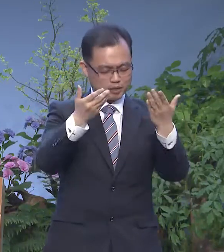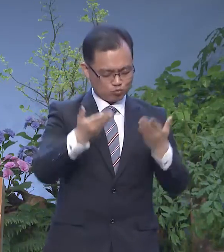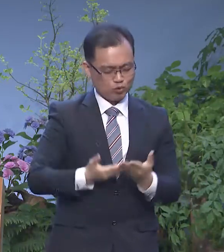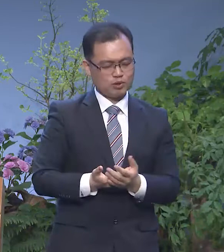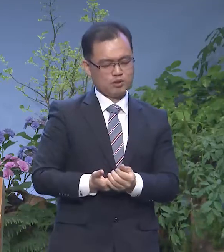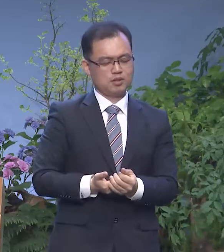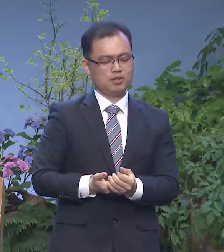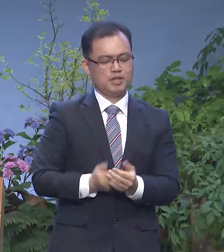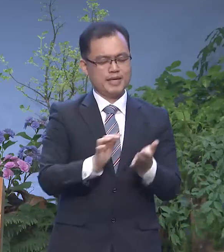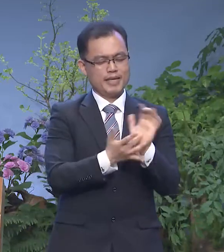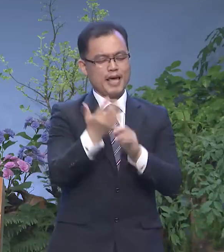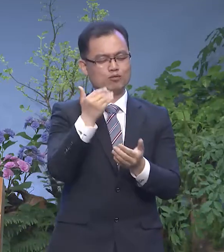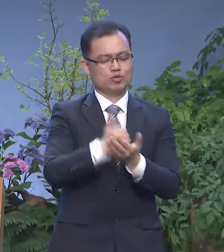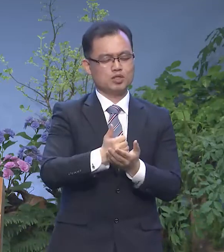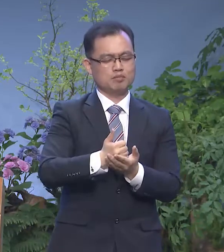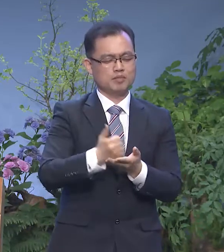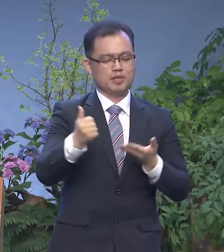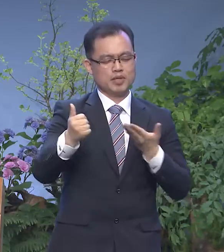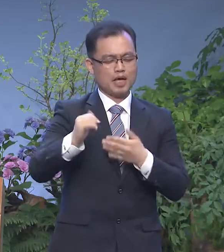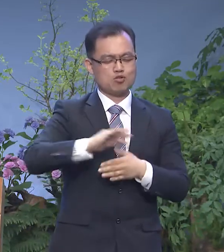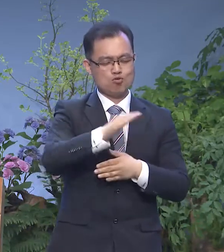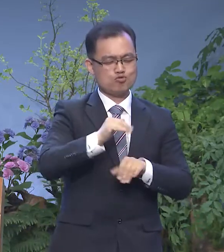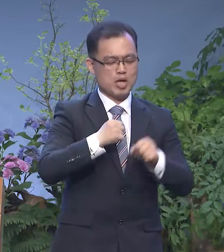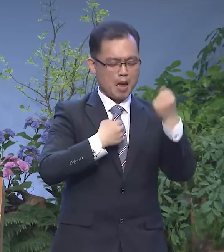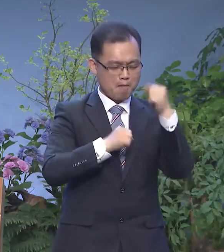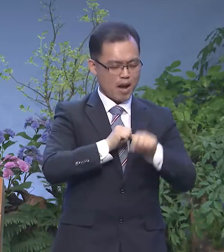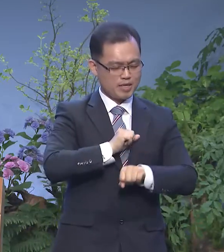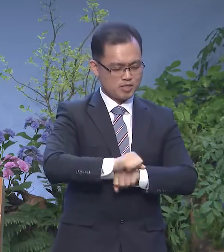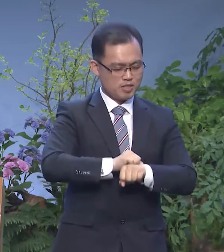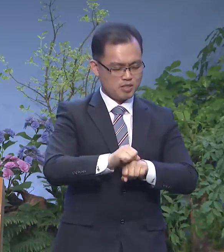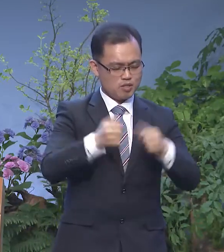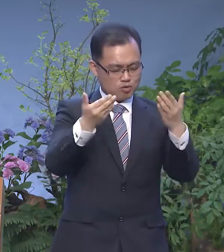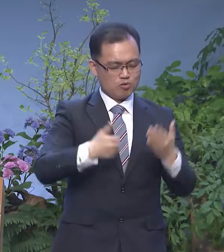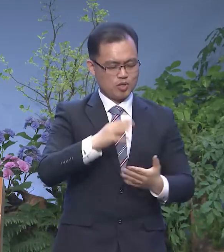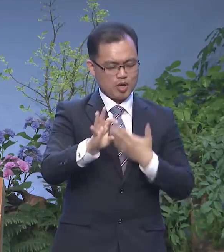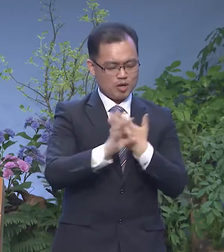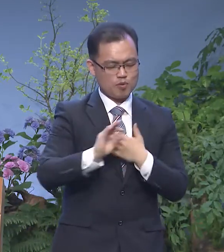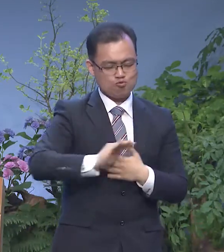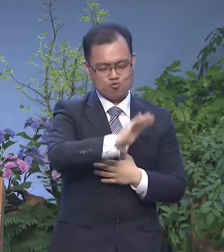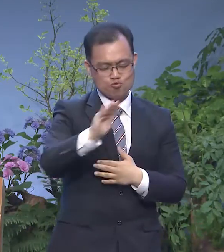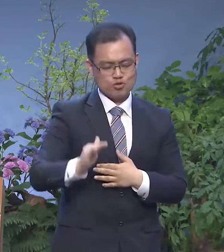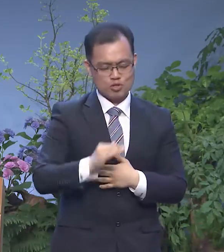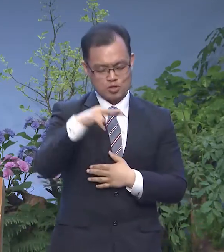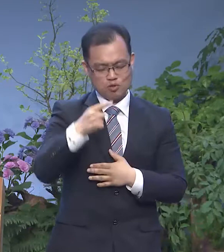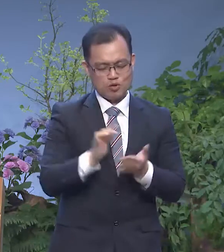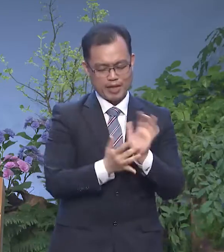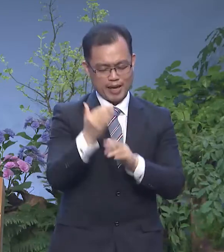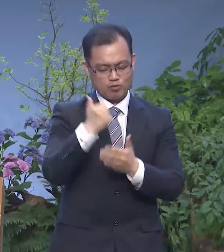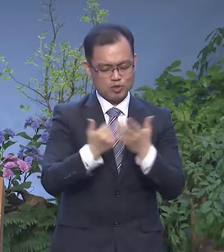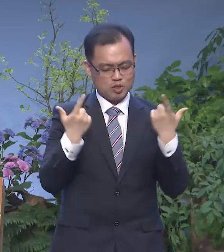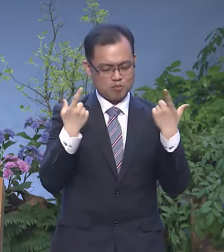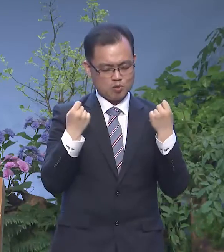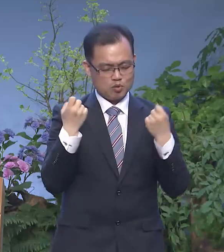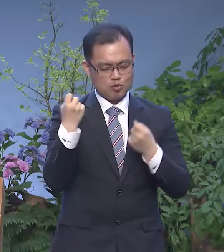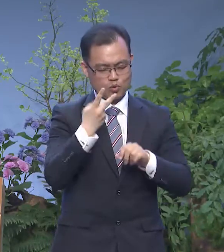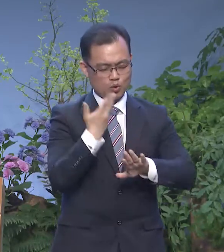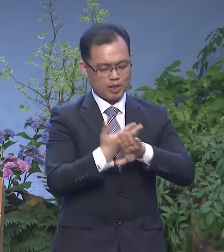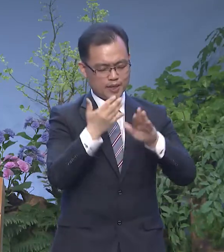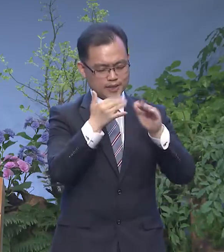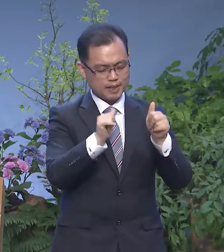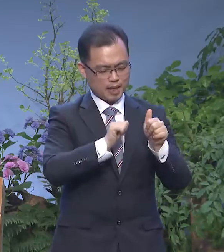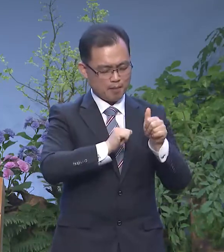예수님께서 우리의 발을 씻겨주셨다면 저희들도 예수님처럼 또 다른 사람의 발을 씻겨